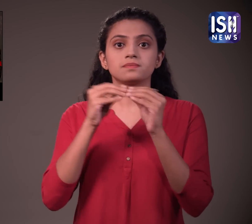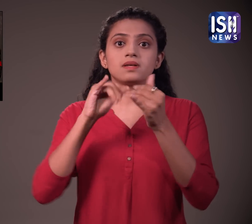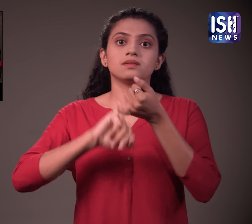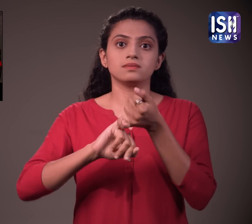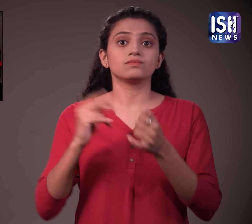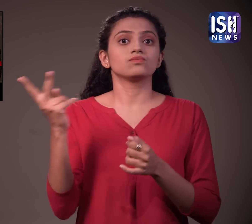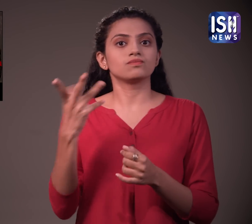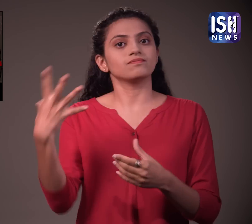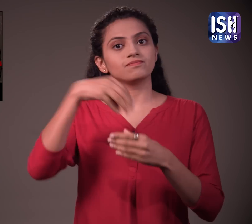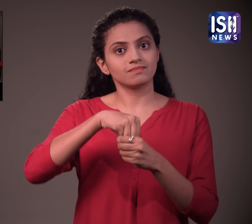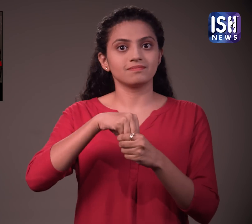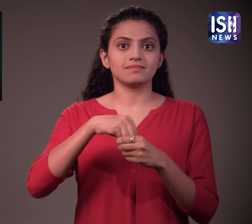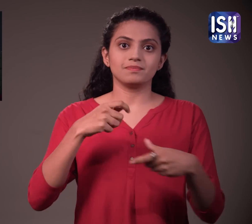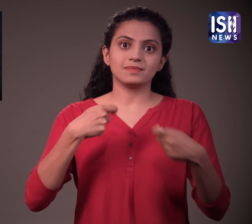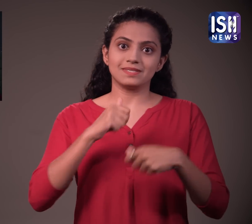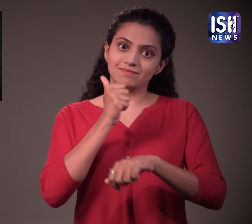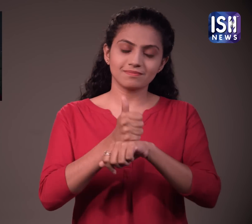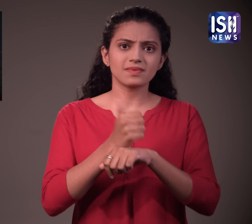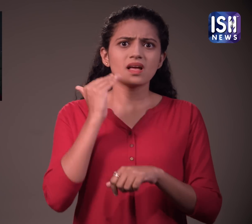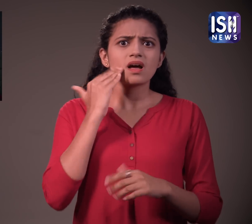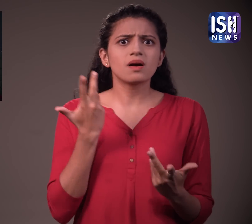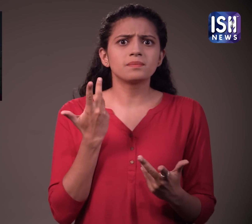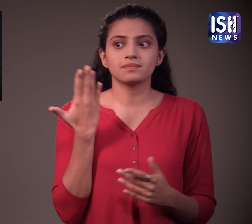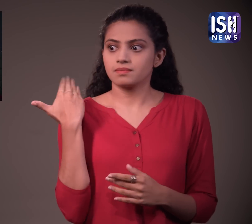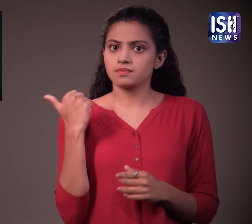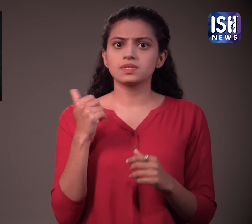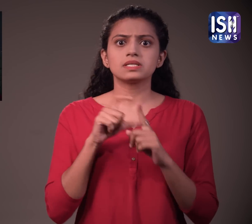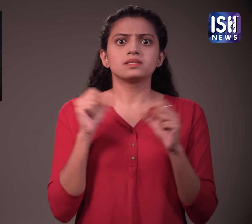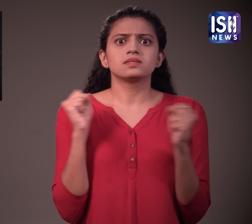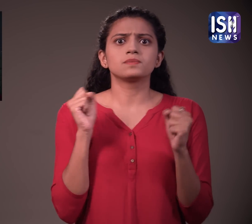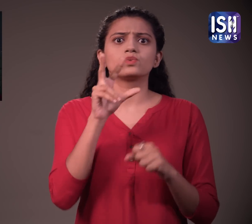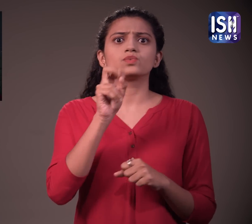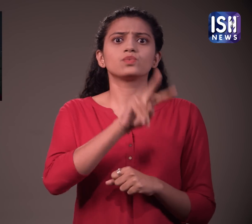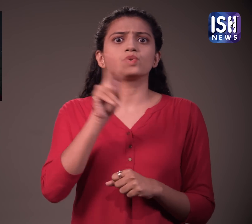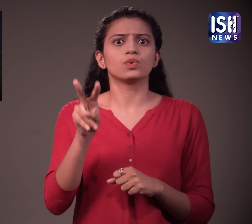बंटी सिंग। उन्होंने डिसमबर 2022 में अपने ब्रैंड